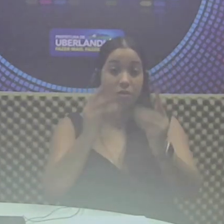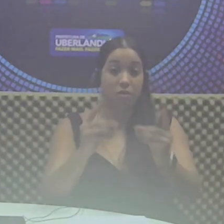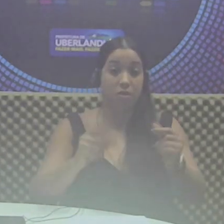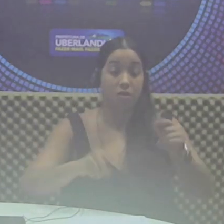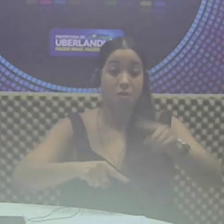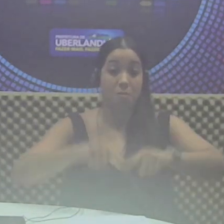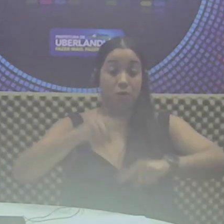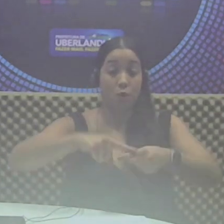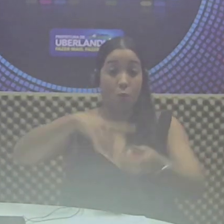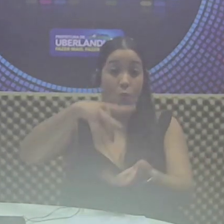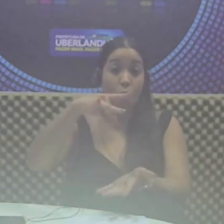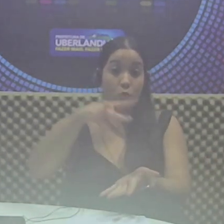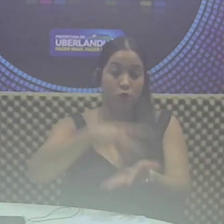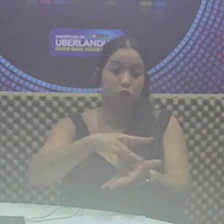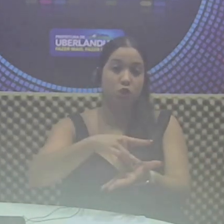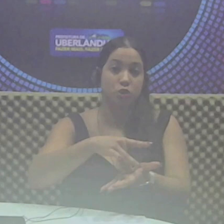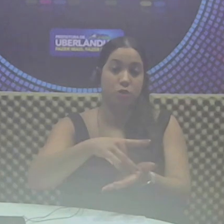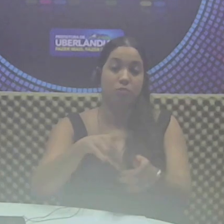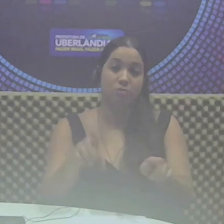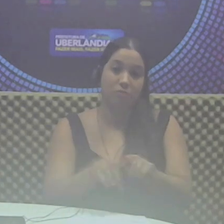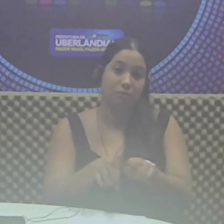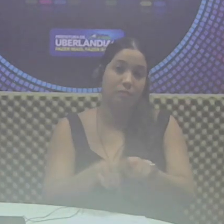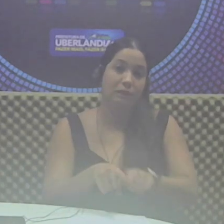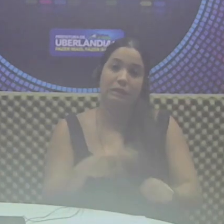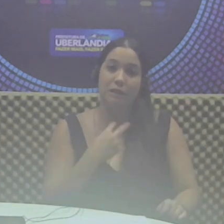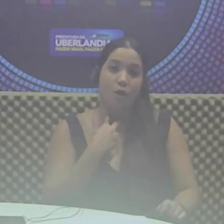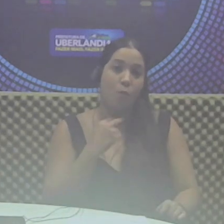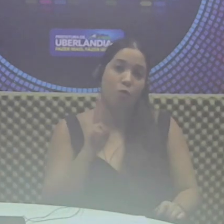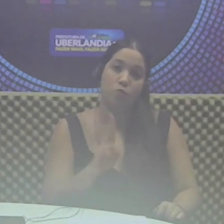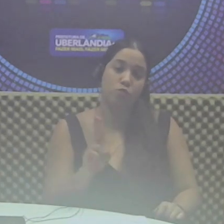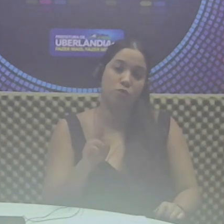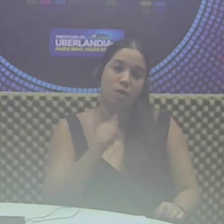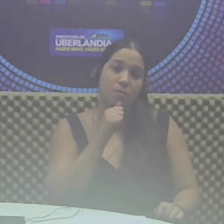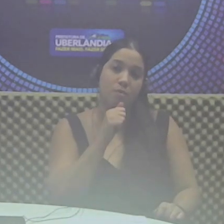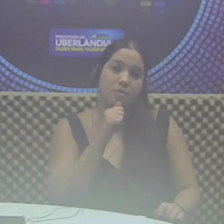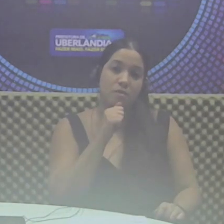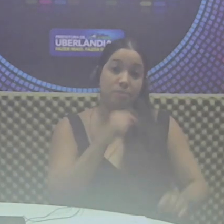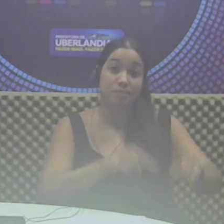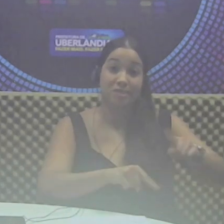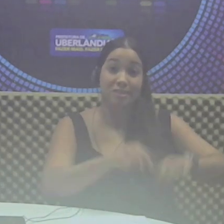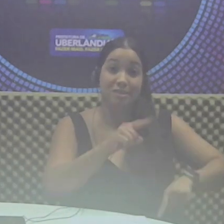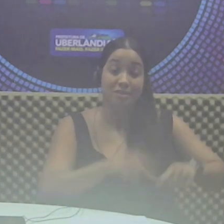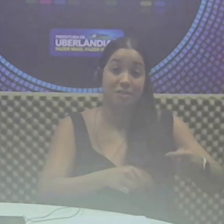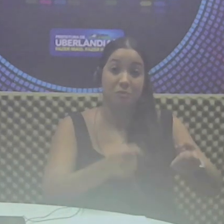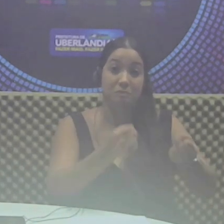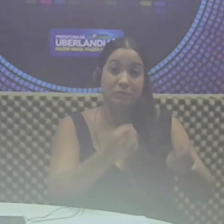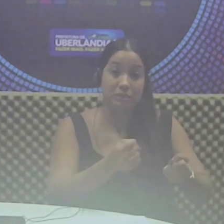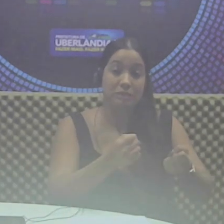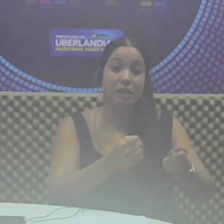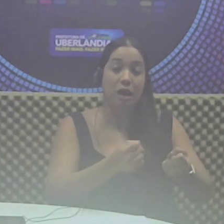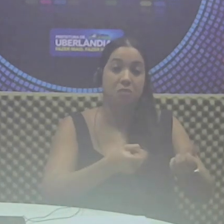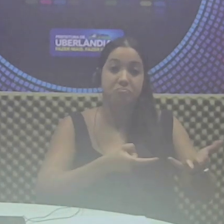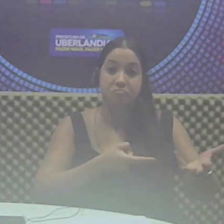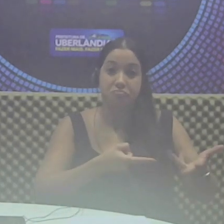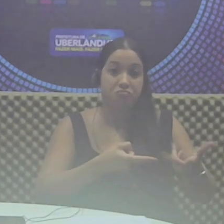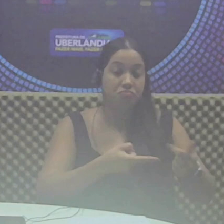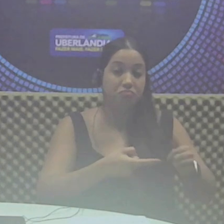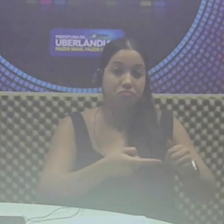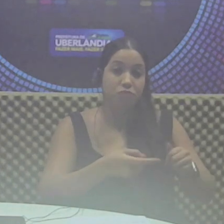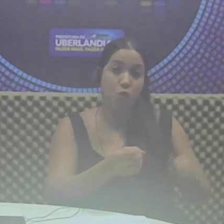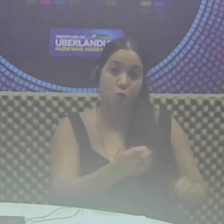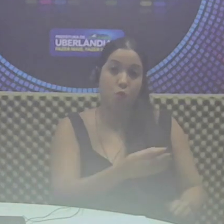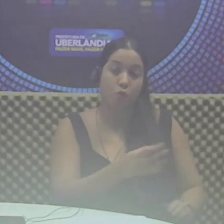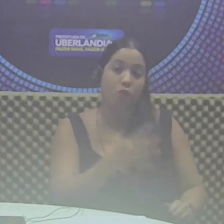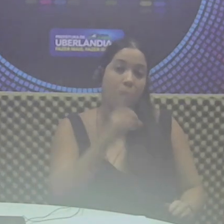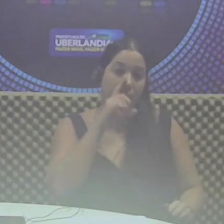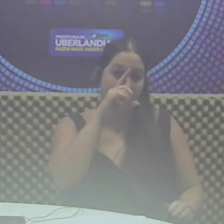original e não podem utilizar, inclusive, equipamentos, produtos e materiais que ponham